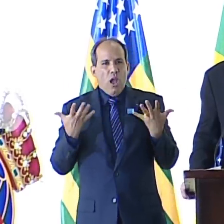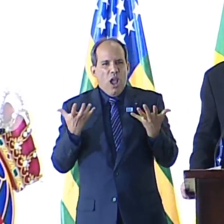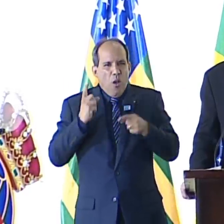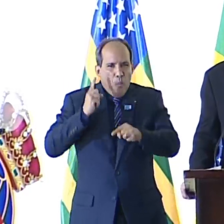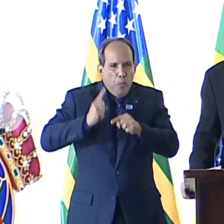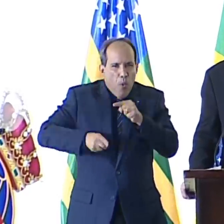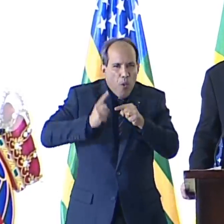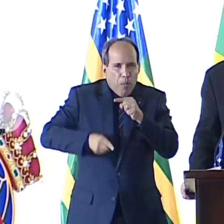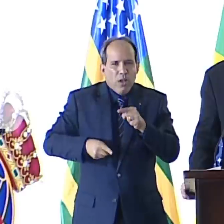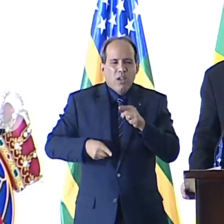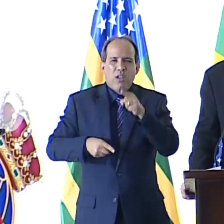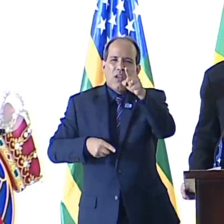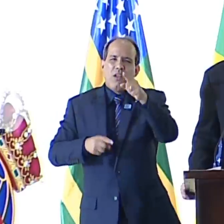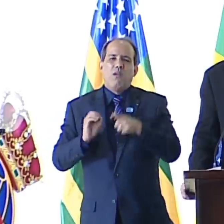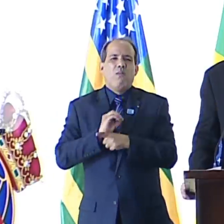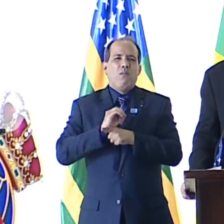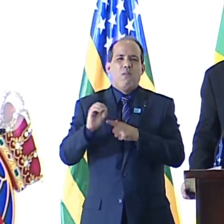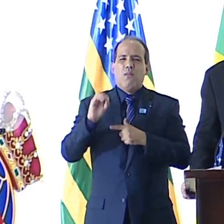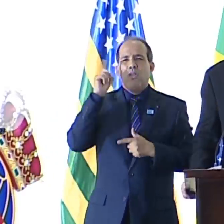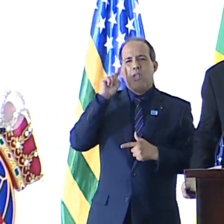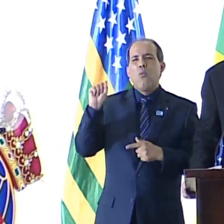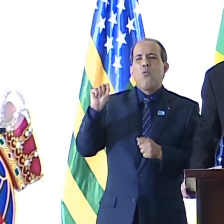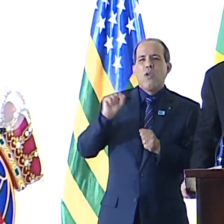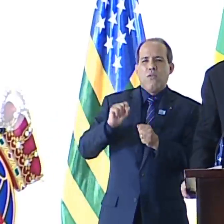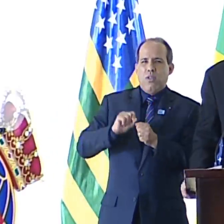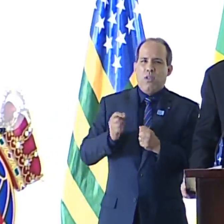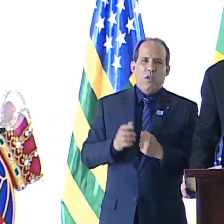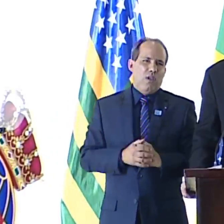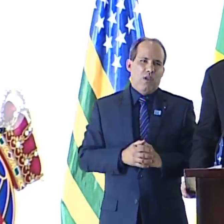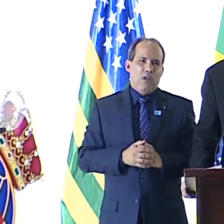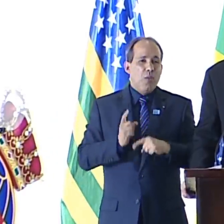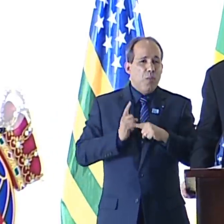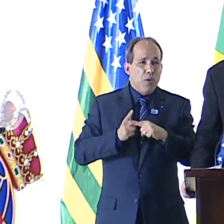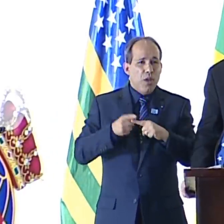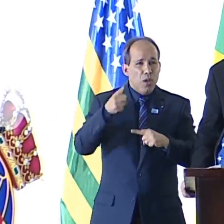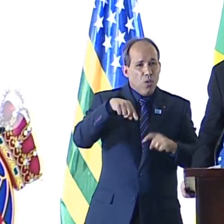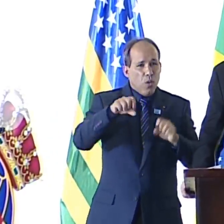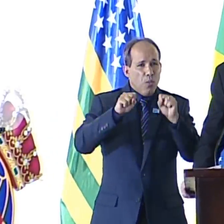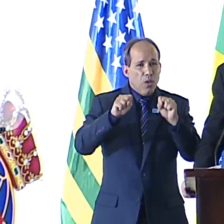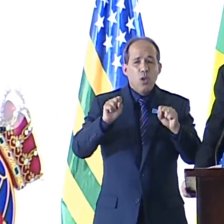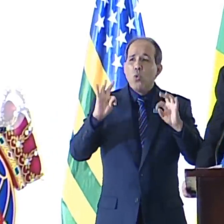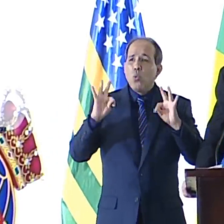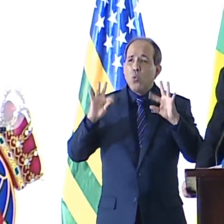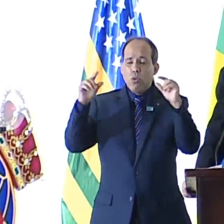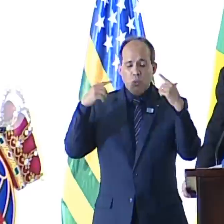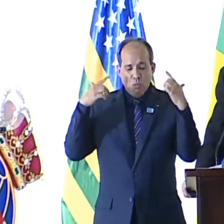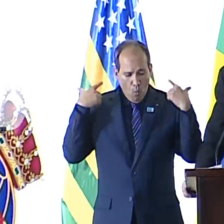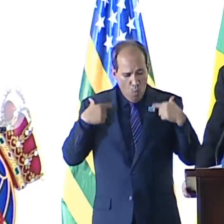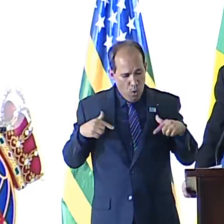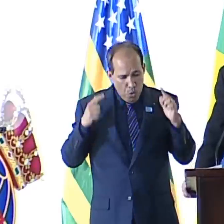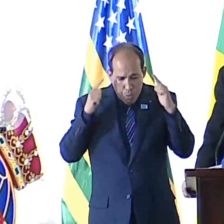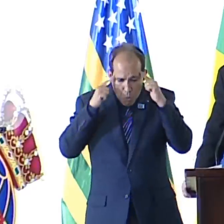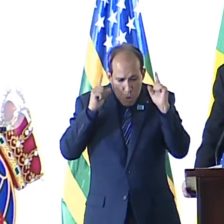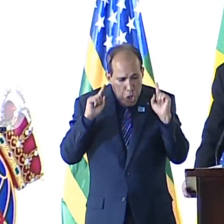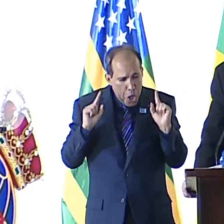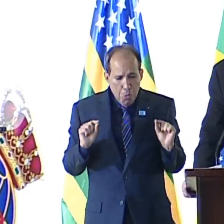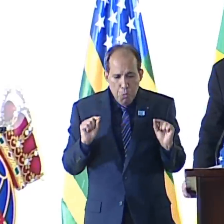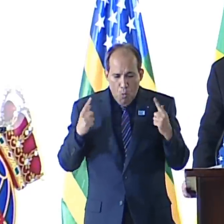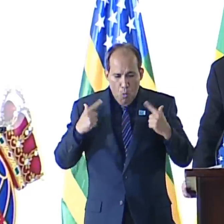sem saber o que estão fazendo, porque podemos dizer que todo isentão é escravo de algum marxista defunto.